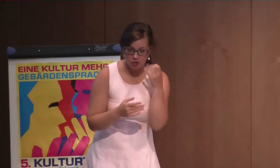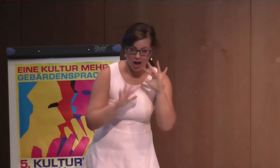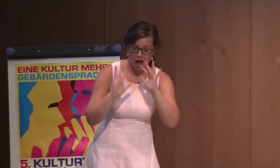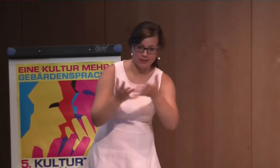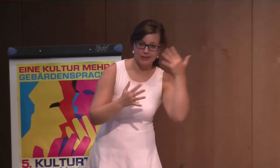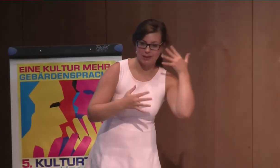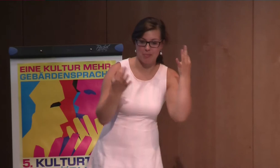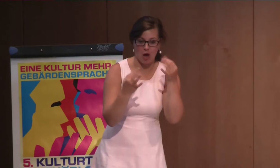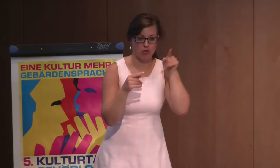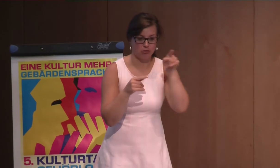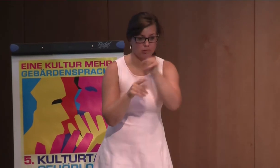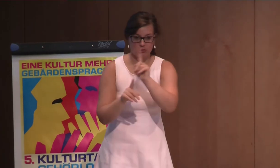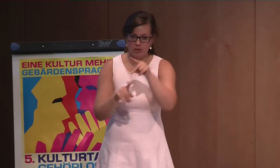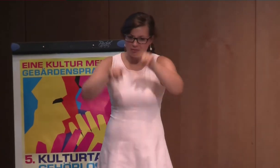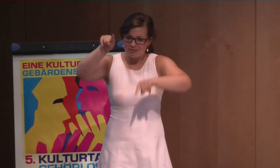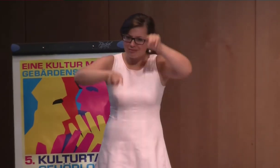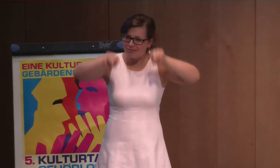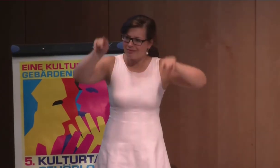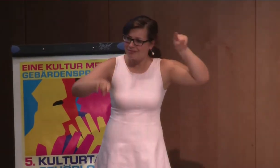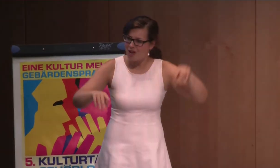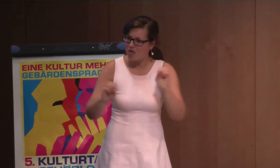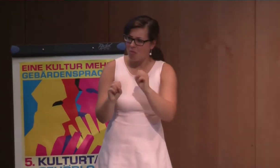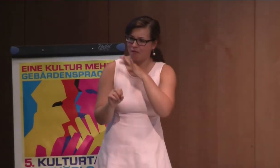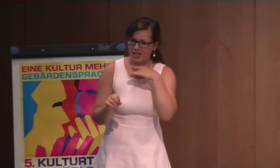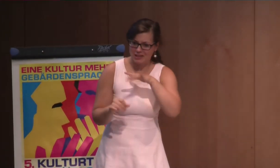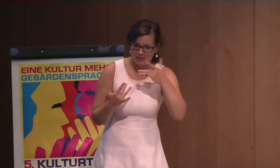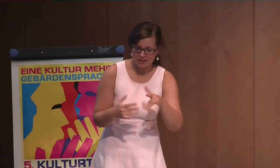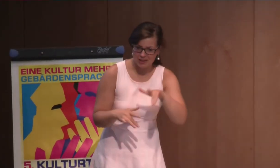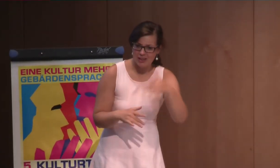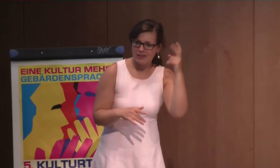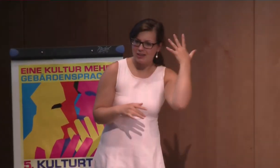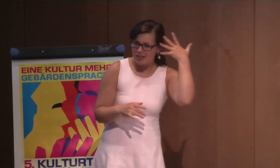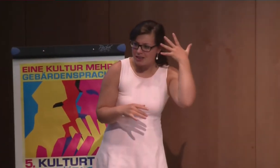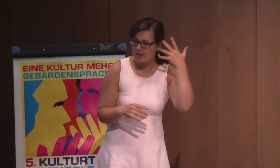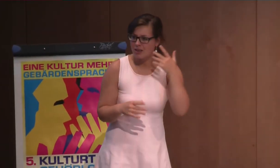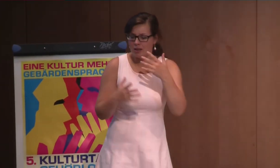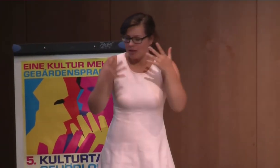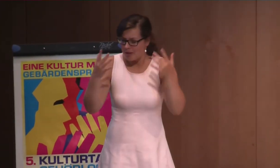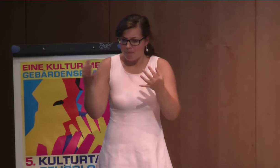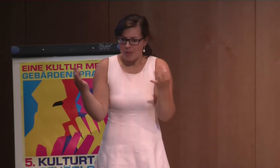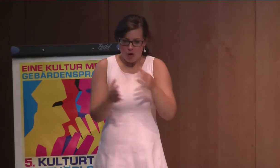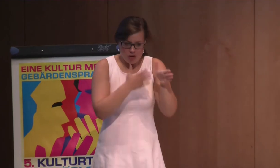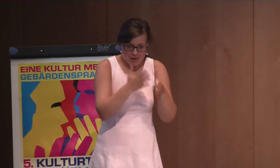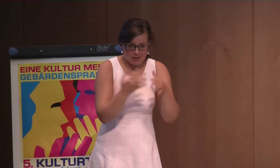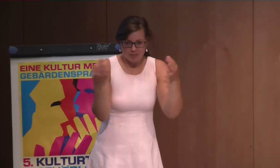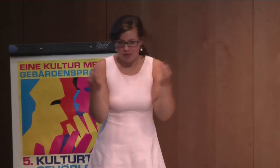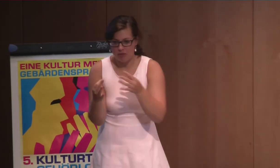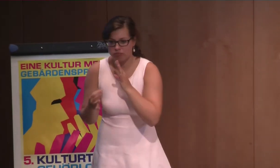Gehörlose, allgemein Schwergeringe, allgemein CI-Til oder was und das. Sondern jeder wird individuell betrachtet, egal ob er eine CI hat oder eine Wertsprache